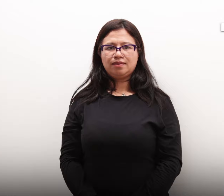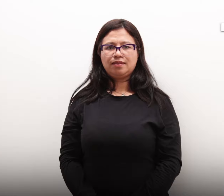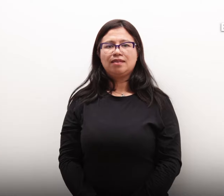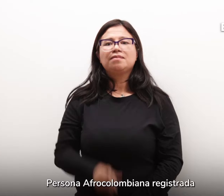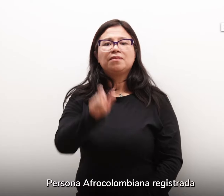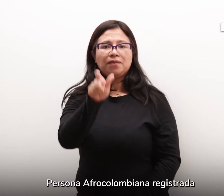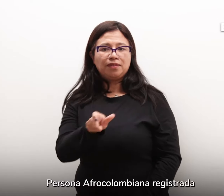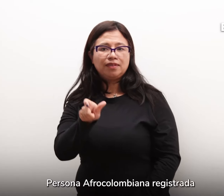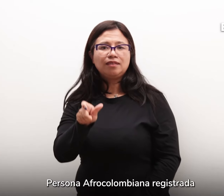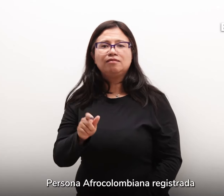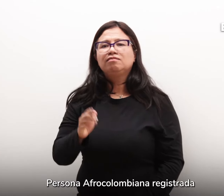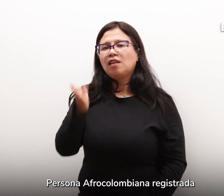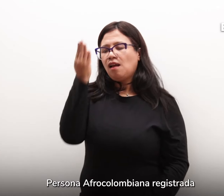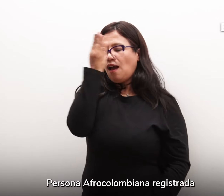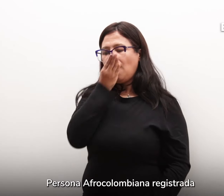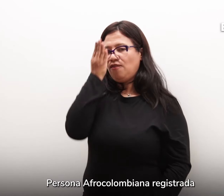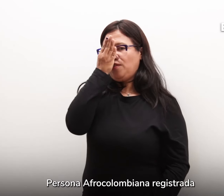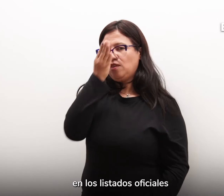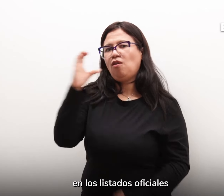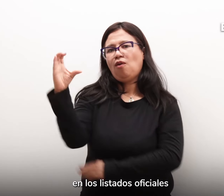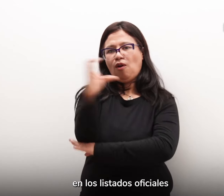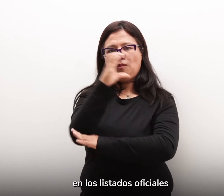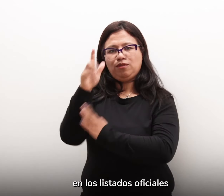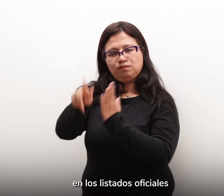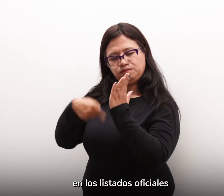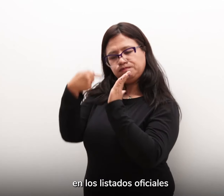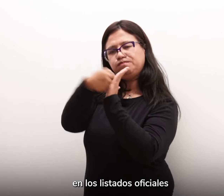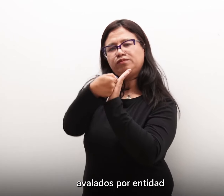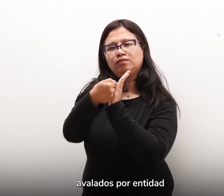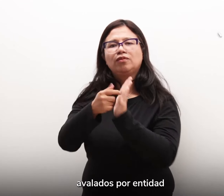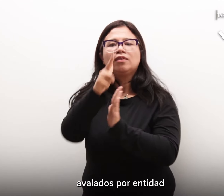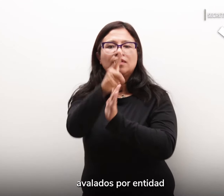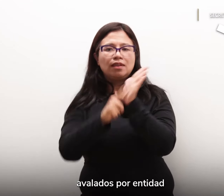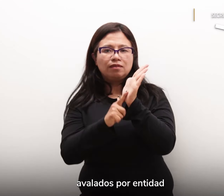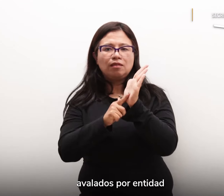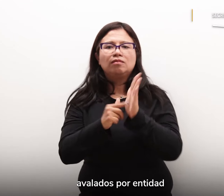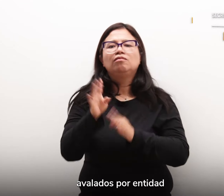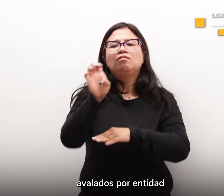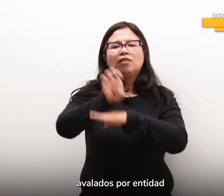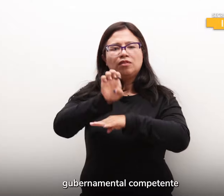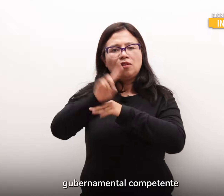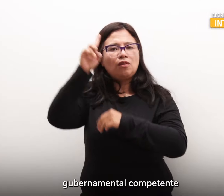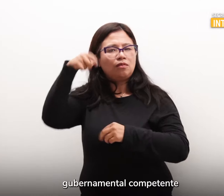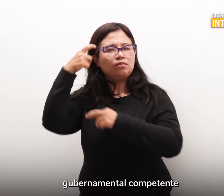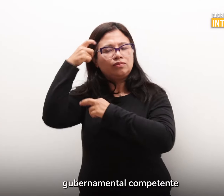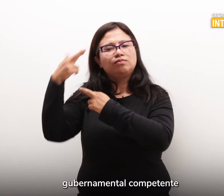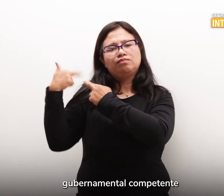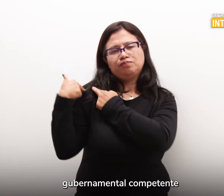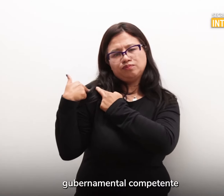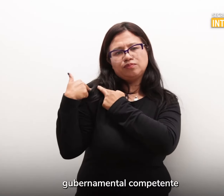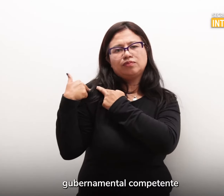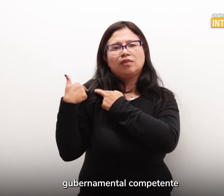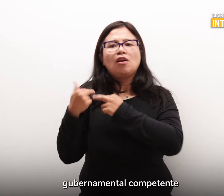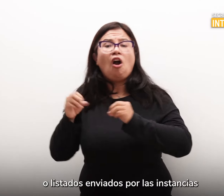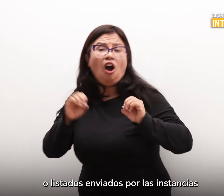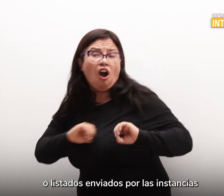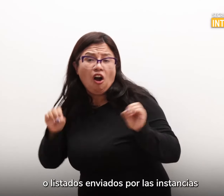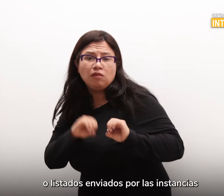Persona afrocolombiana registrada en los listados oficiales avalados por la entidad gubernamental competente o listados